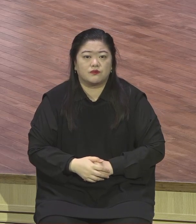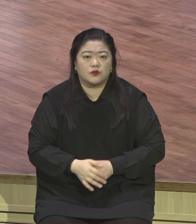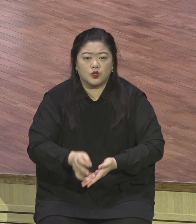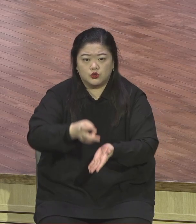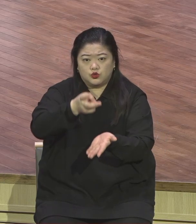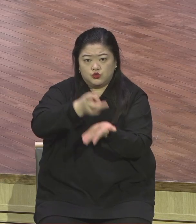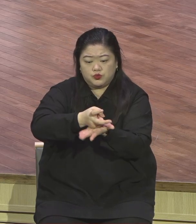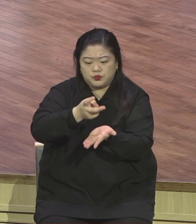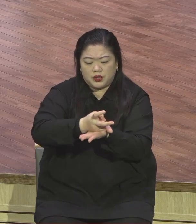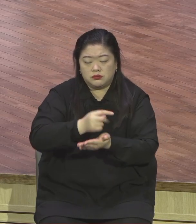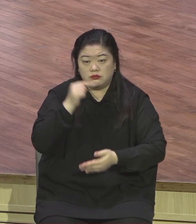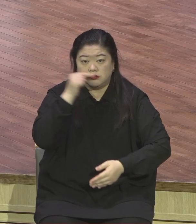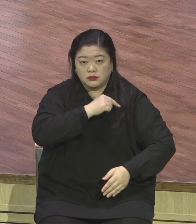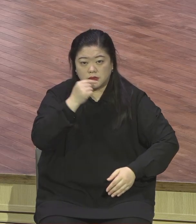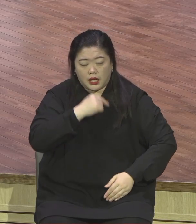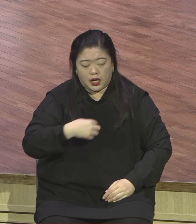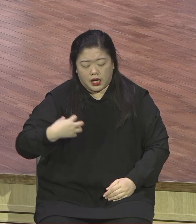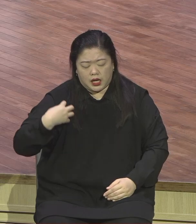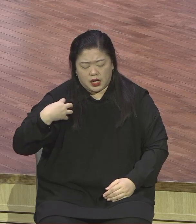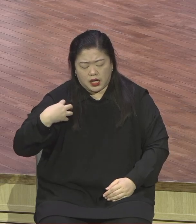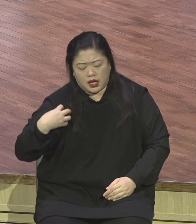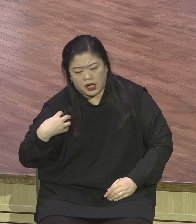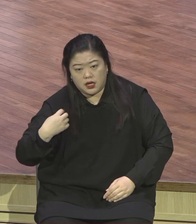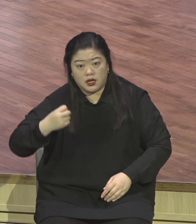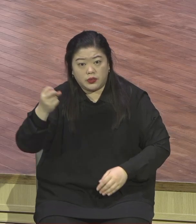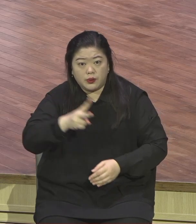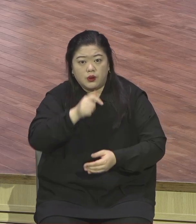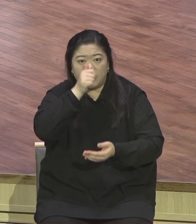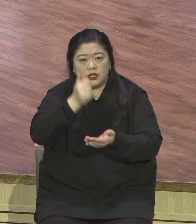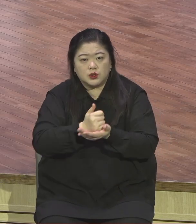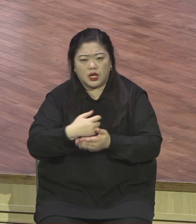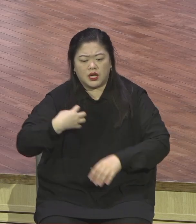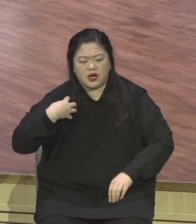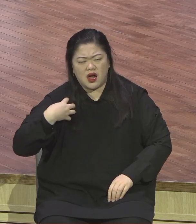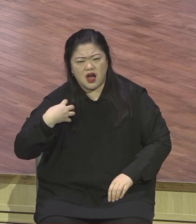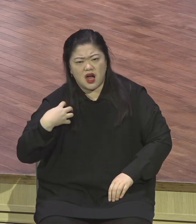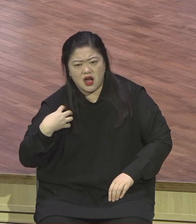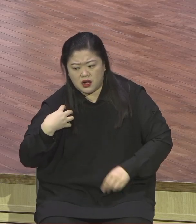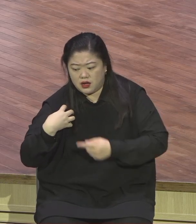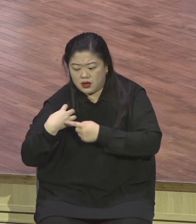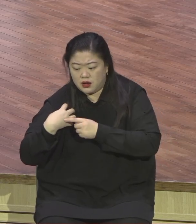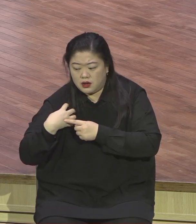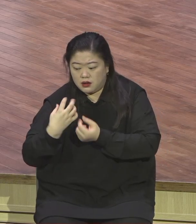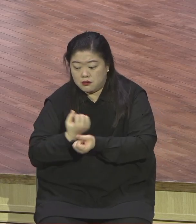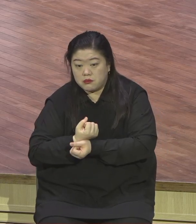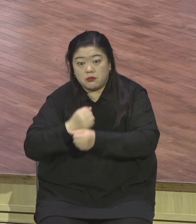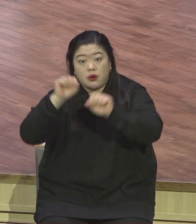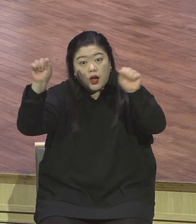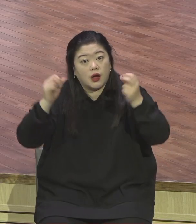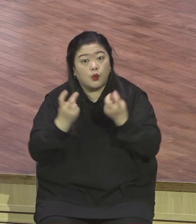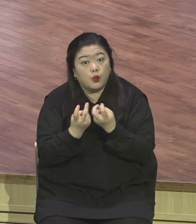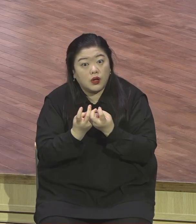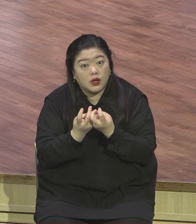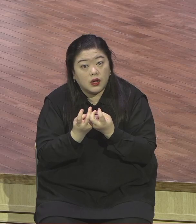모든 죄의 짐에서 벗어난 길은 오직 예수님께 나오는 길밖에 없습니다.